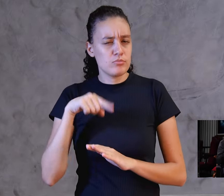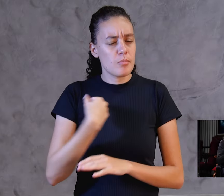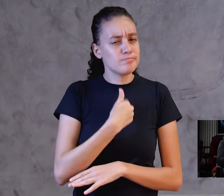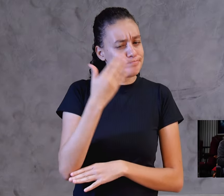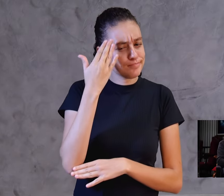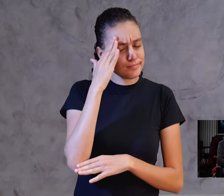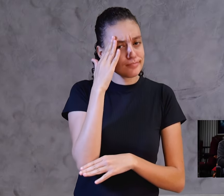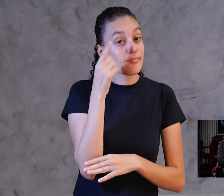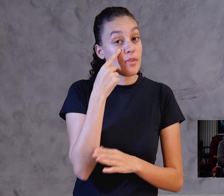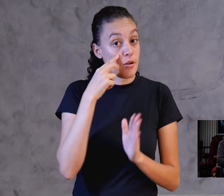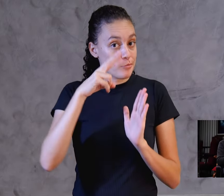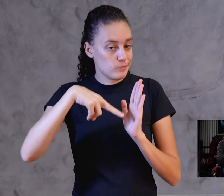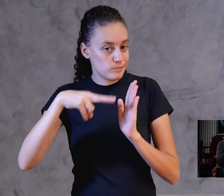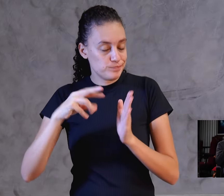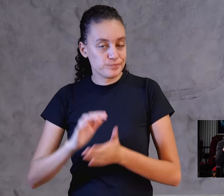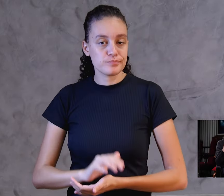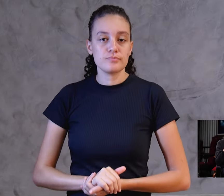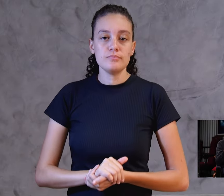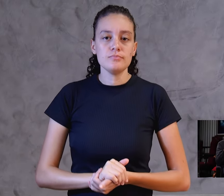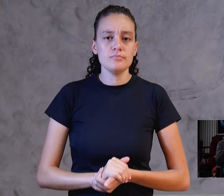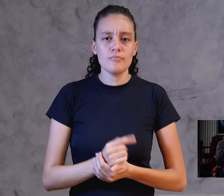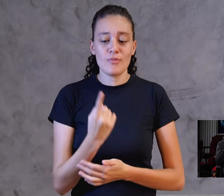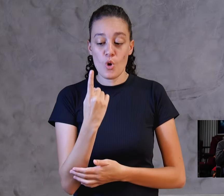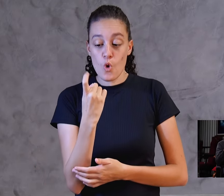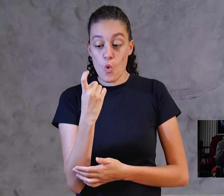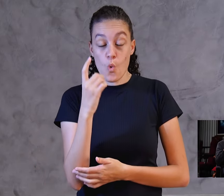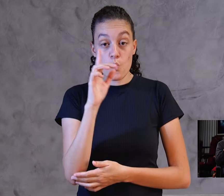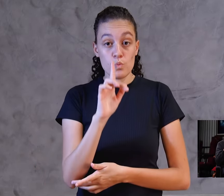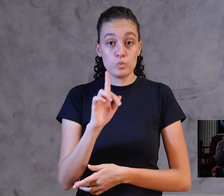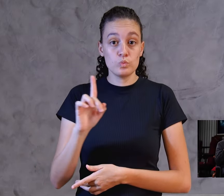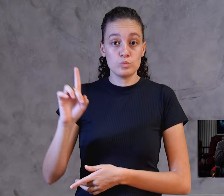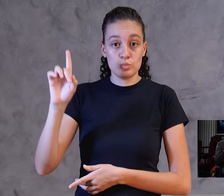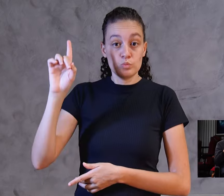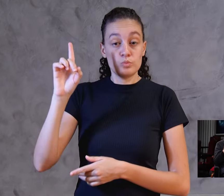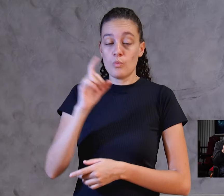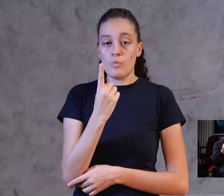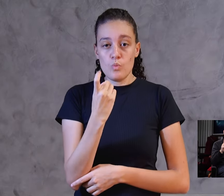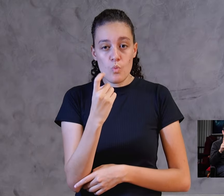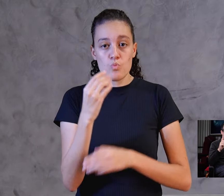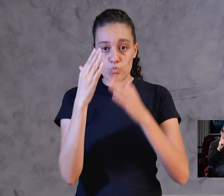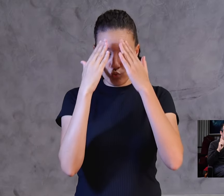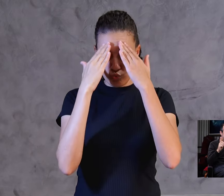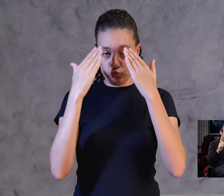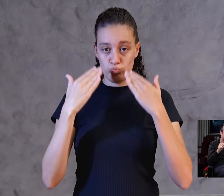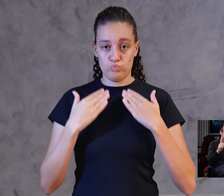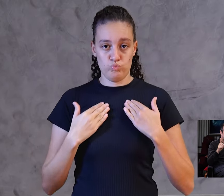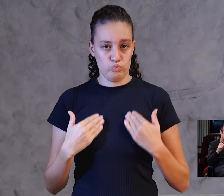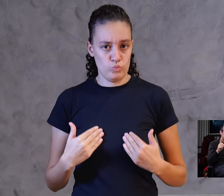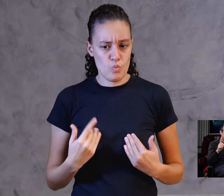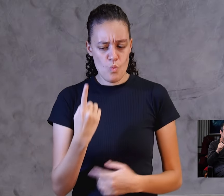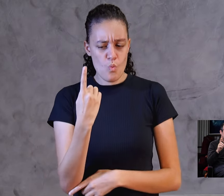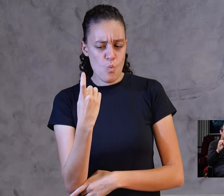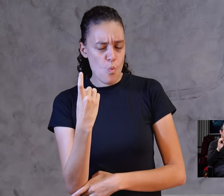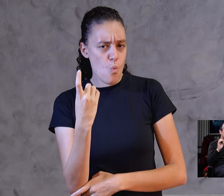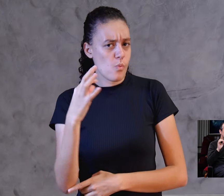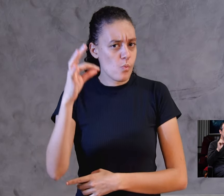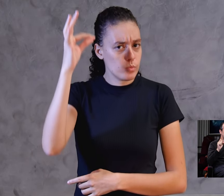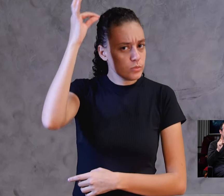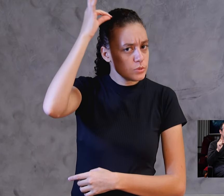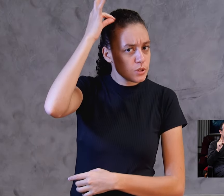Acompanhe comigo. Há um só corpo, um só espírito, como também foste